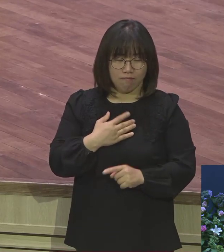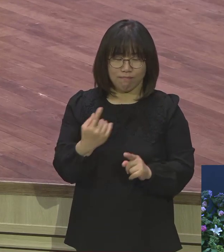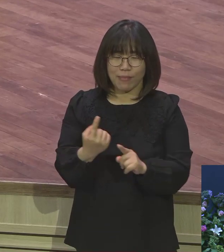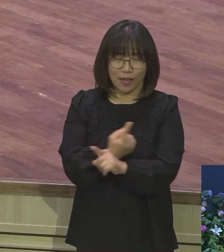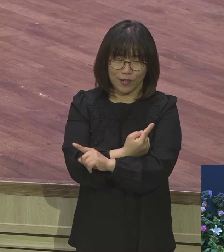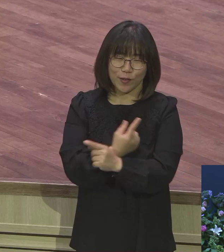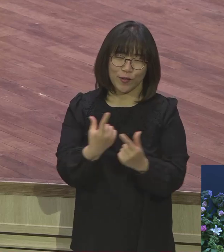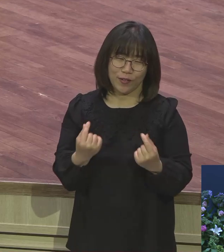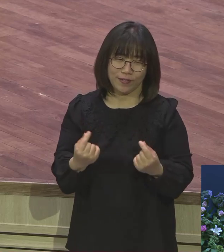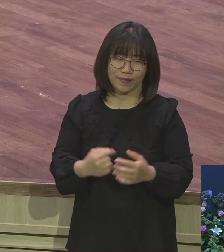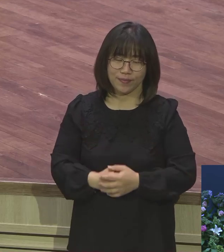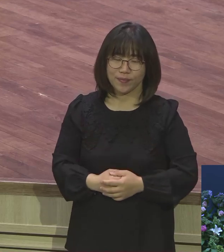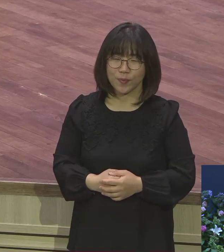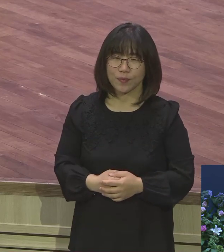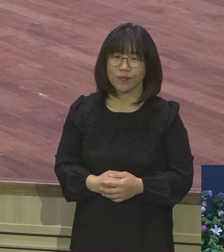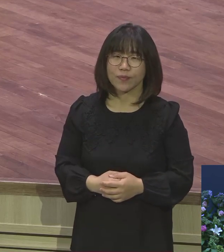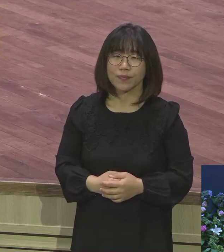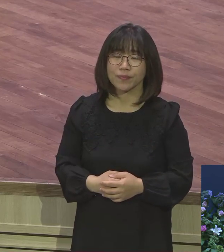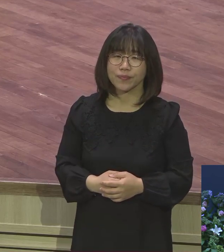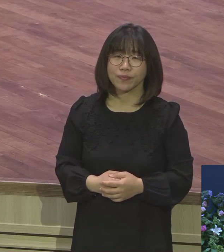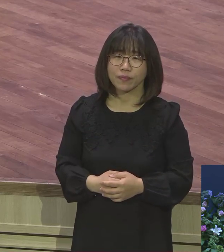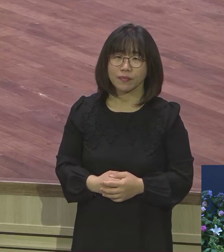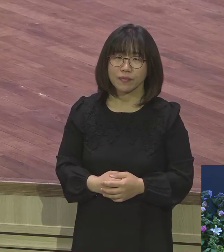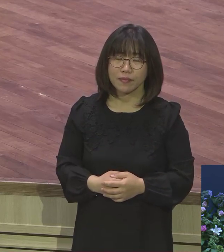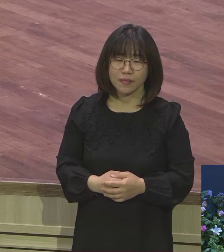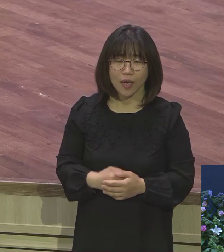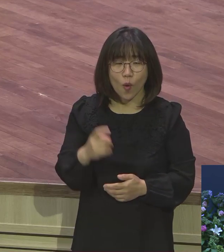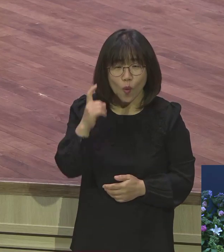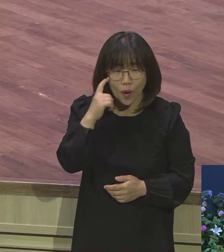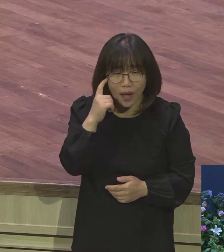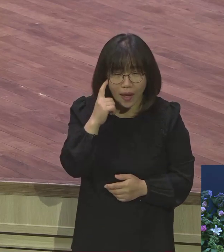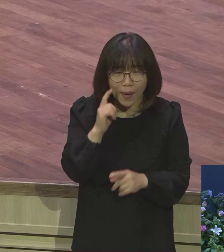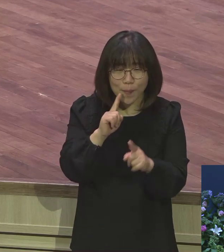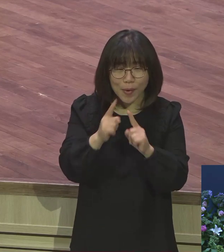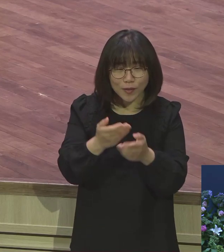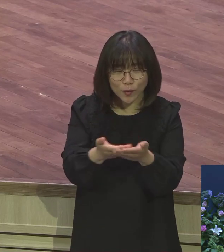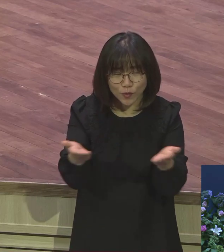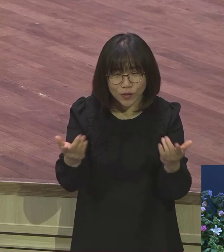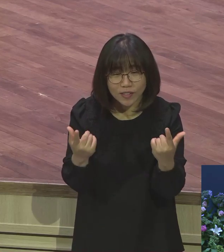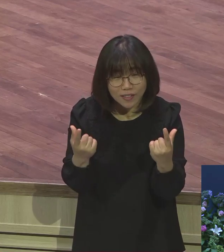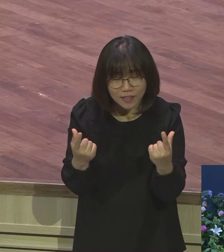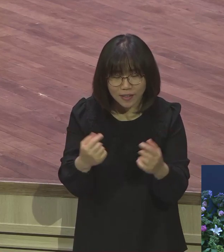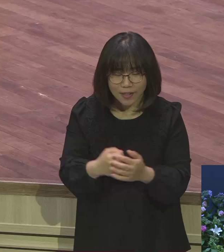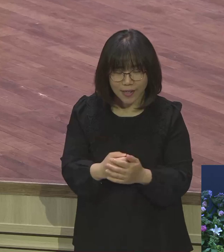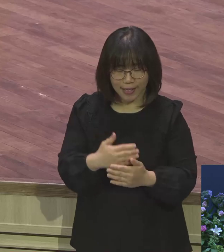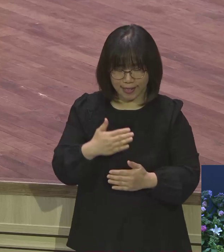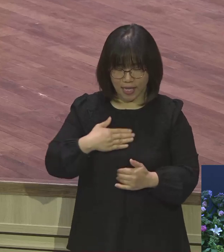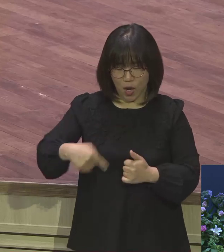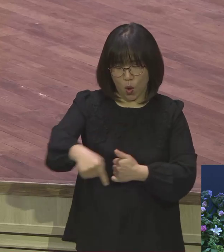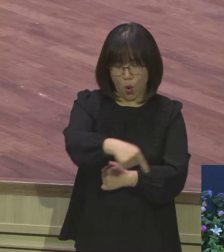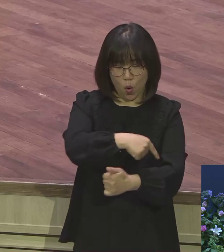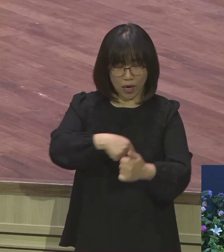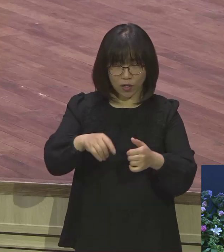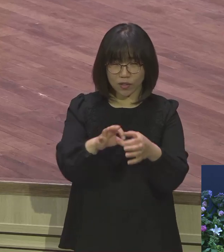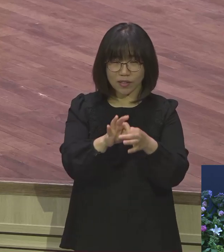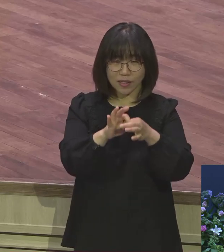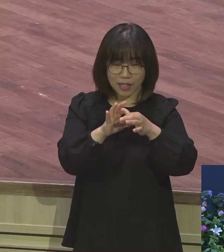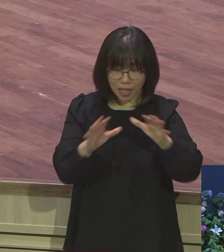제가 왜 말씀드리니까 우리 삶 속에 어떤 환경이 닥쳐오더라도 언약의 안경만